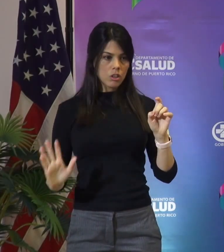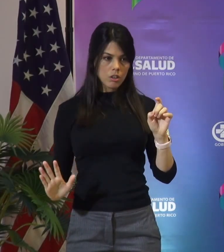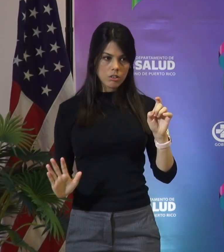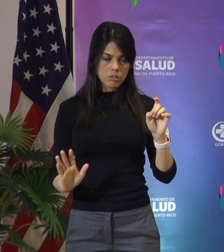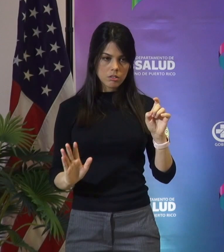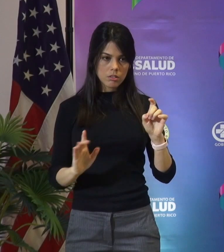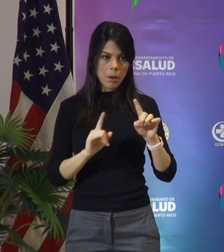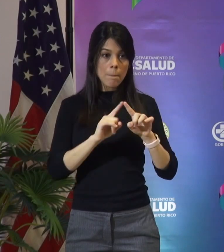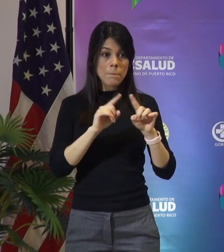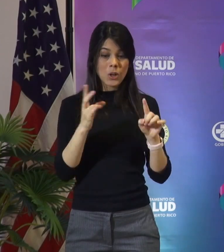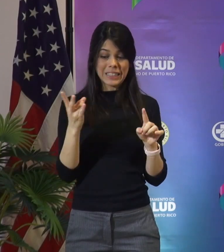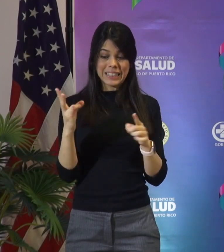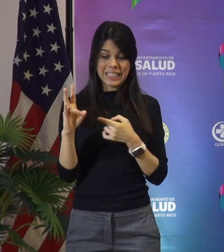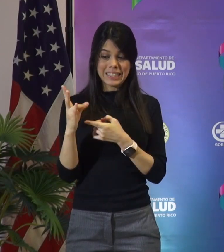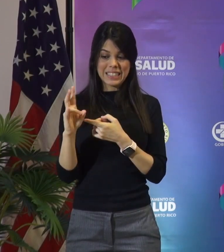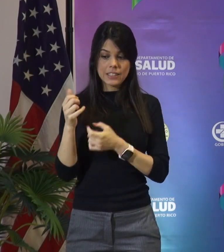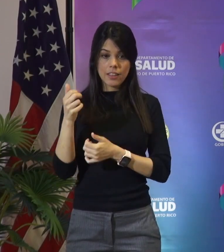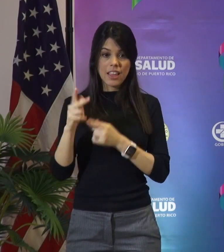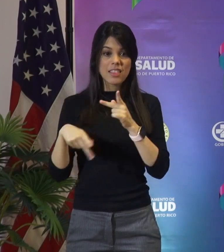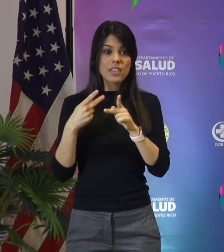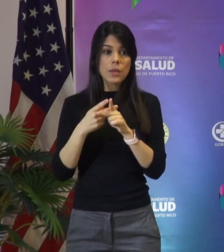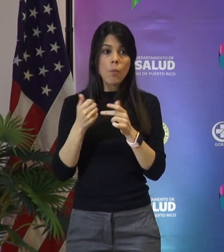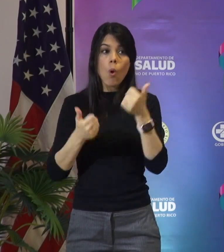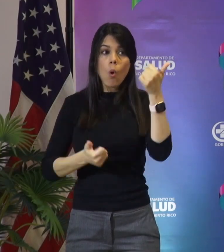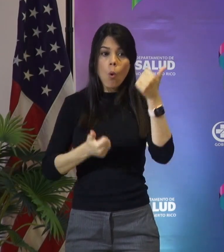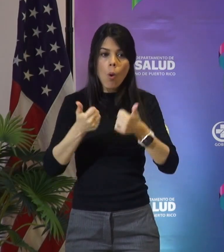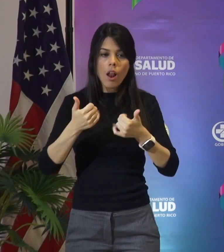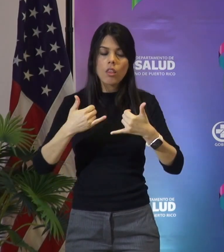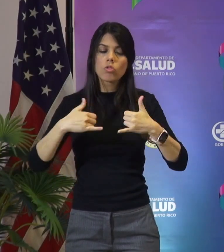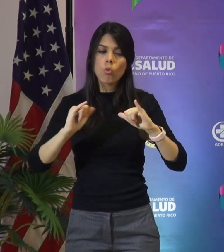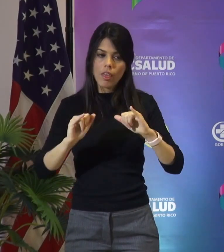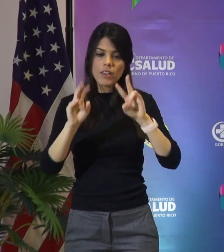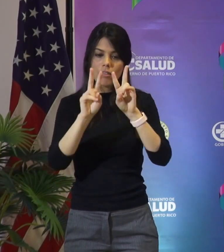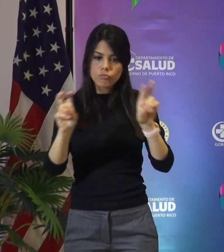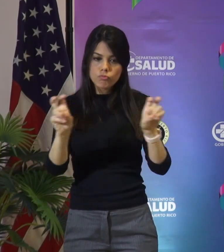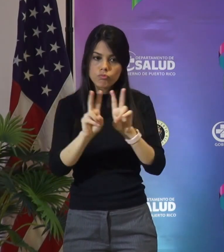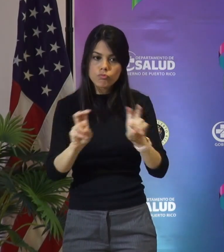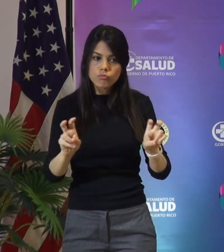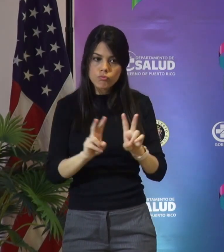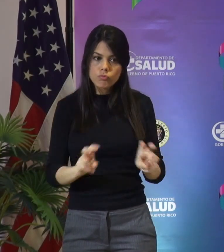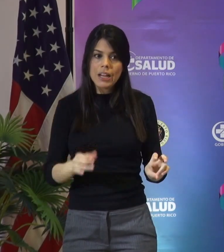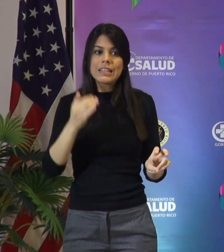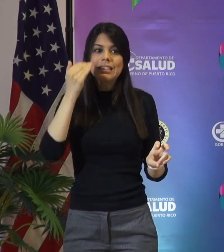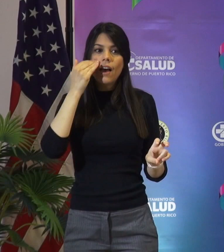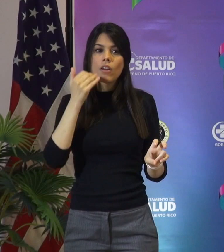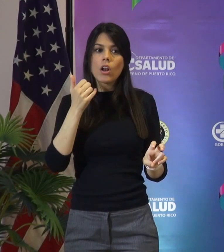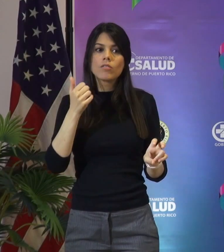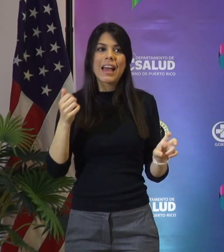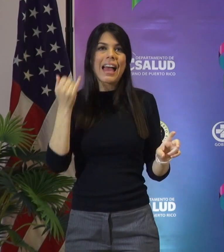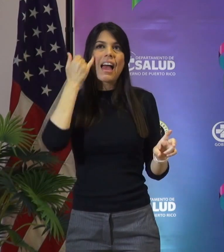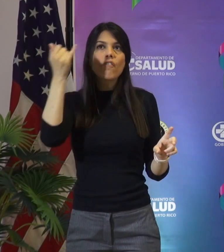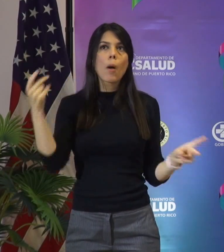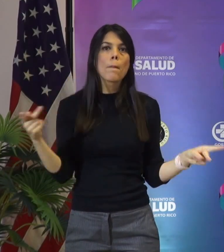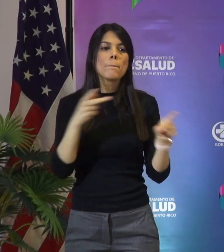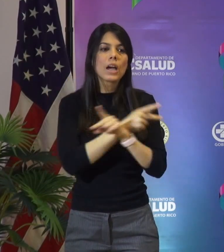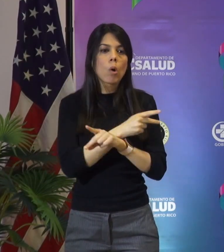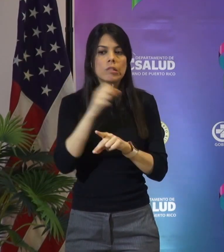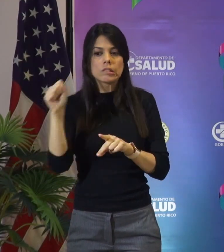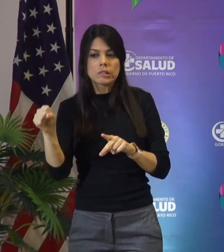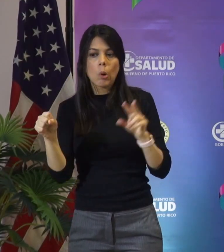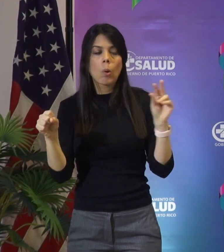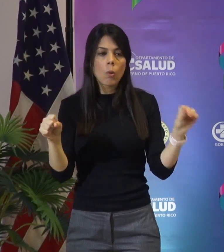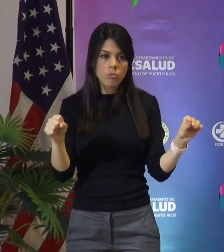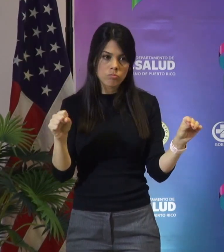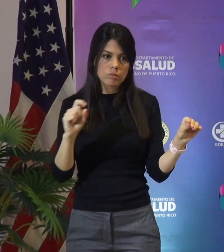¿Cuál de las 17 variantes es la que nosotros estamos identificando para saber si entonces esa es la variante más agresiva o menos agresiva? Y acuérdate que es